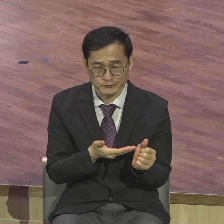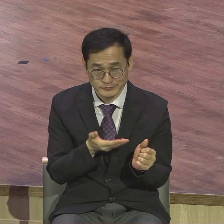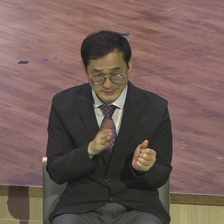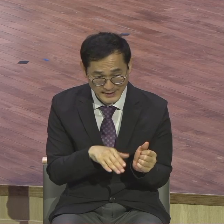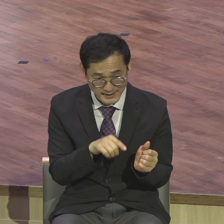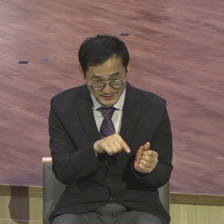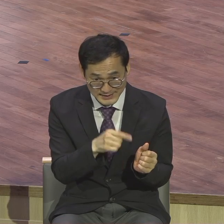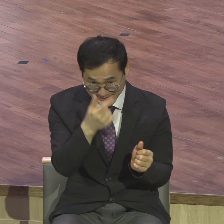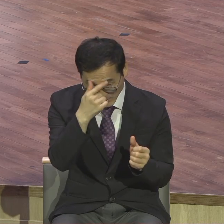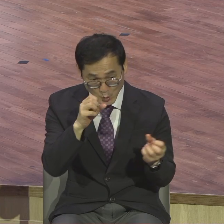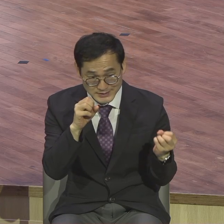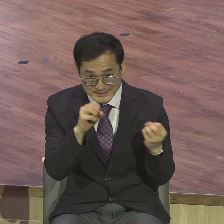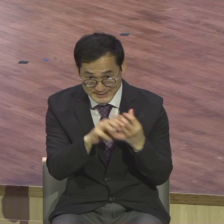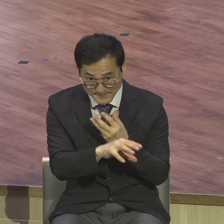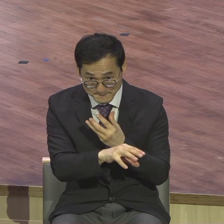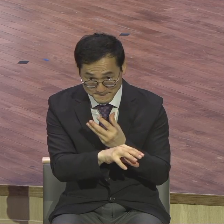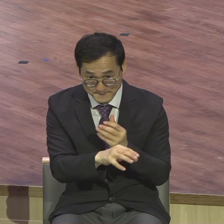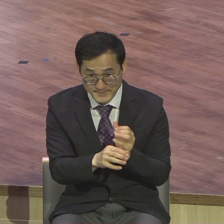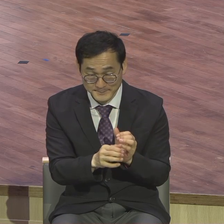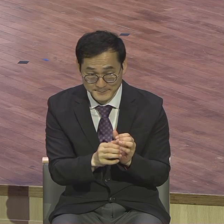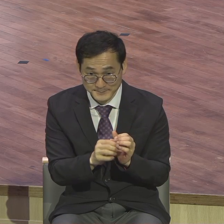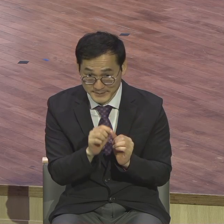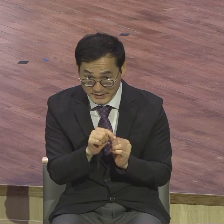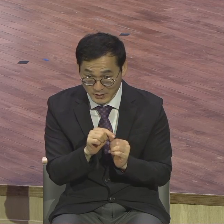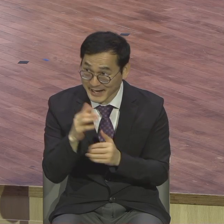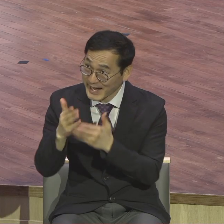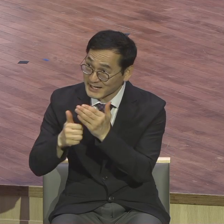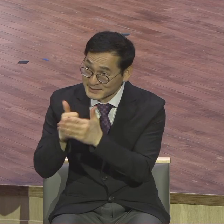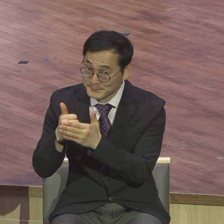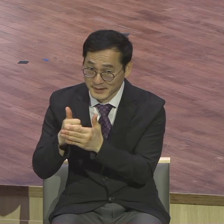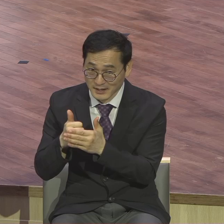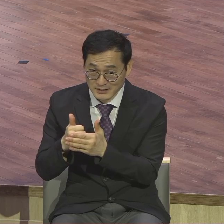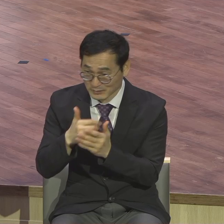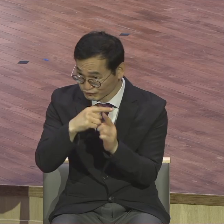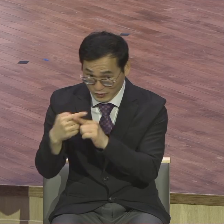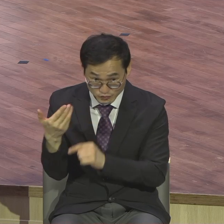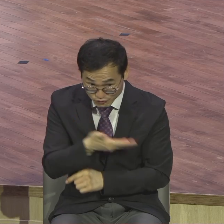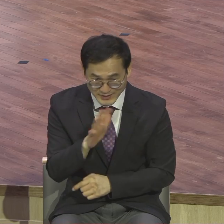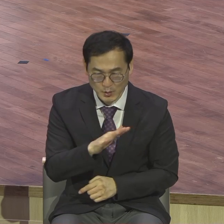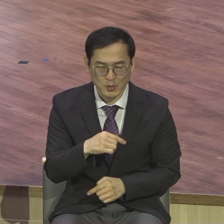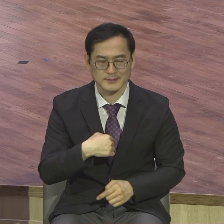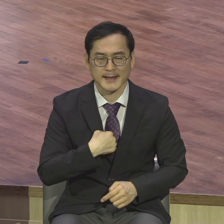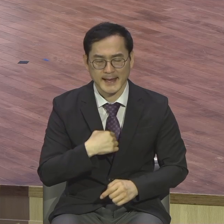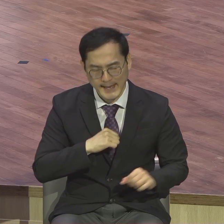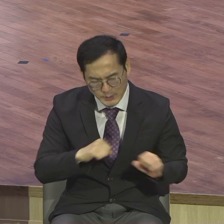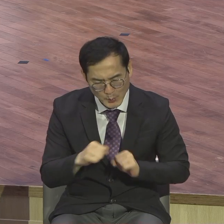응답을 받는 삶을 사는 것은 우리의 행동에 달려있어요 우리의 행동입니다